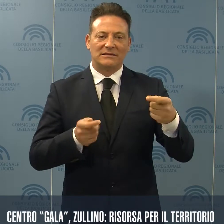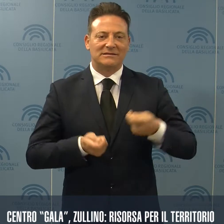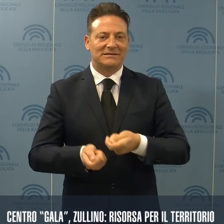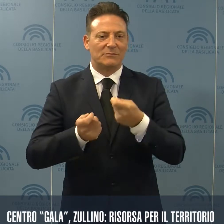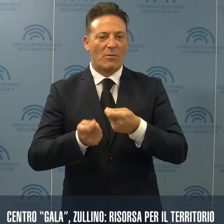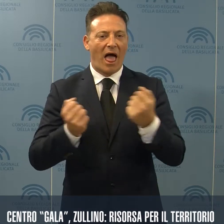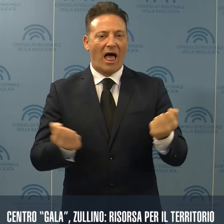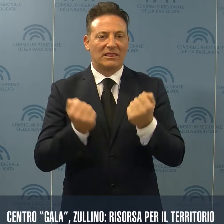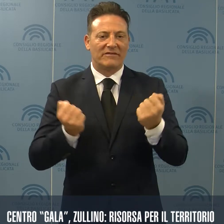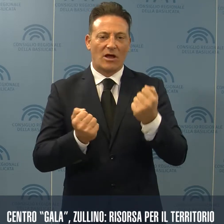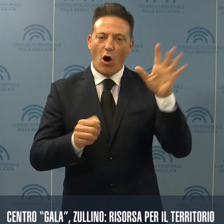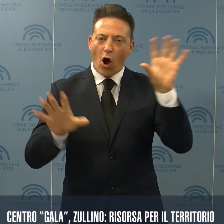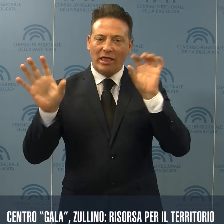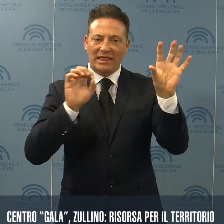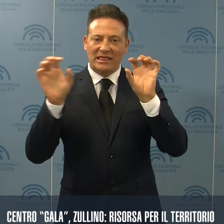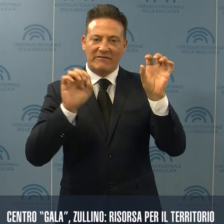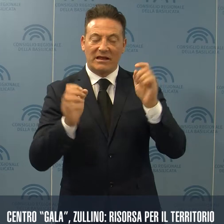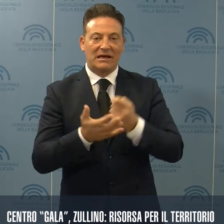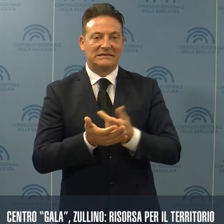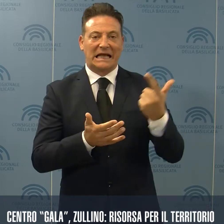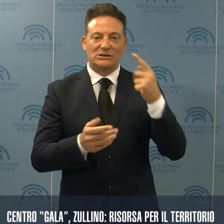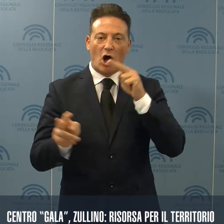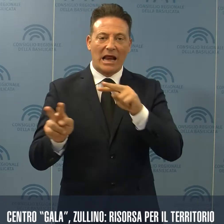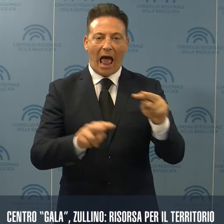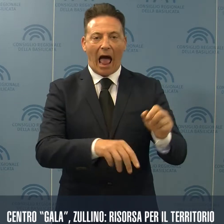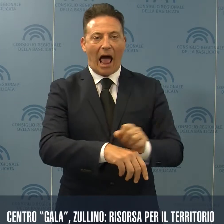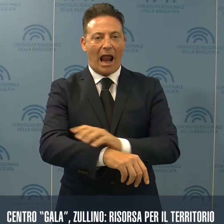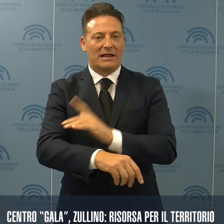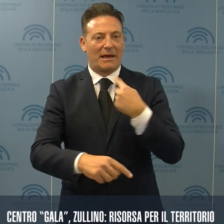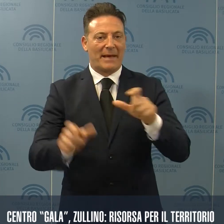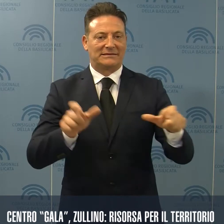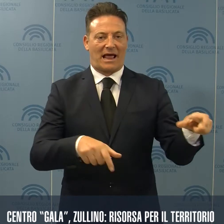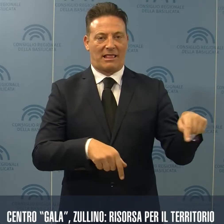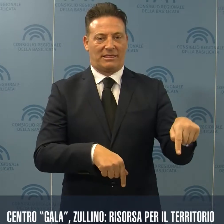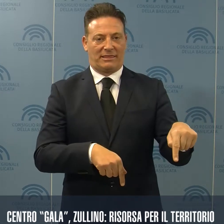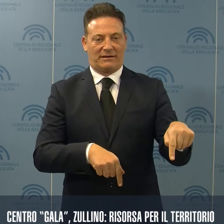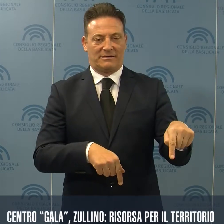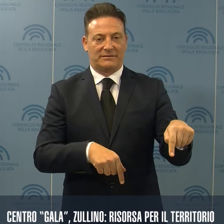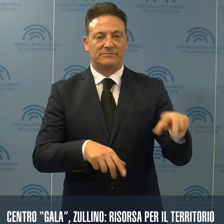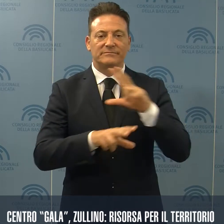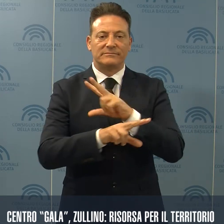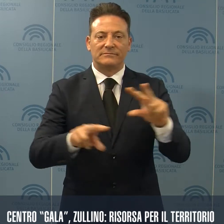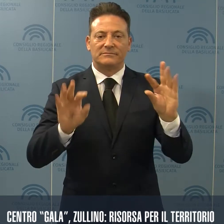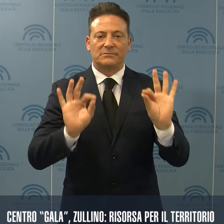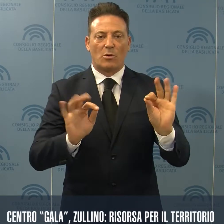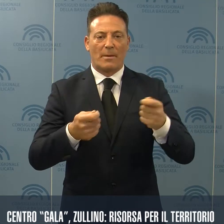attività cognitive e sensoriali dei pazienti. A sottolinearlo il Presidente della Quarta